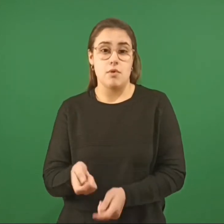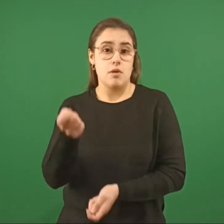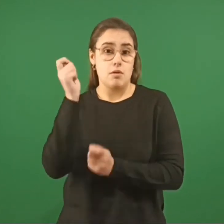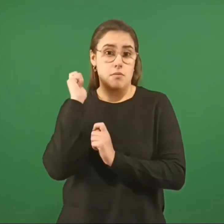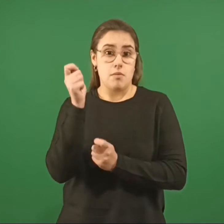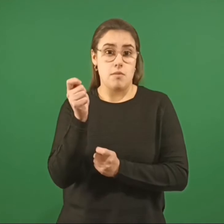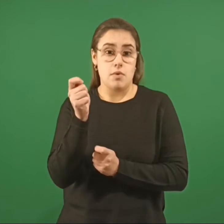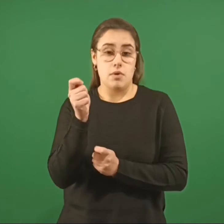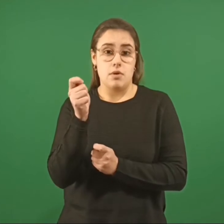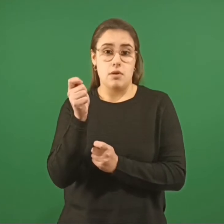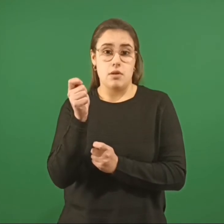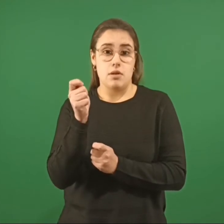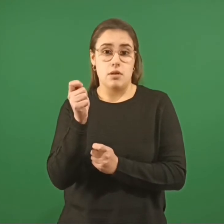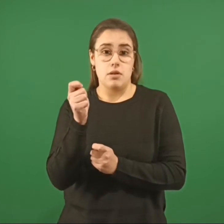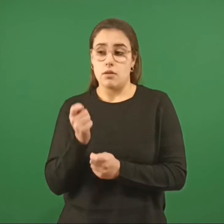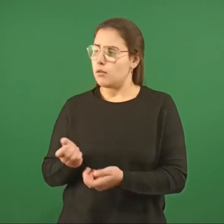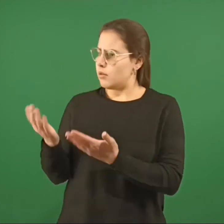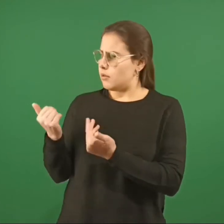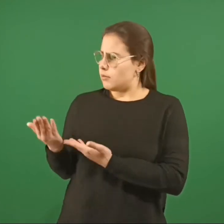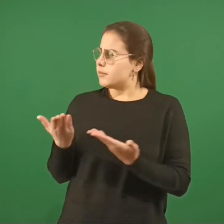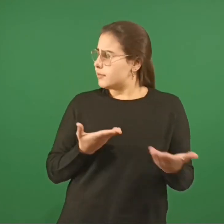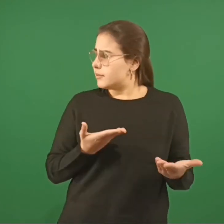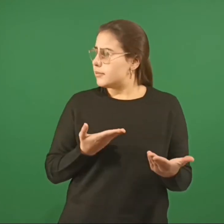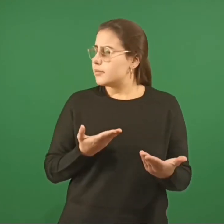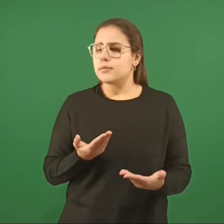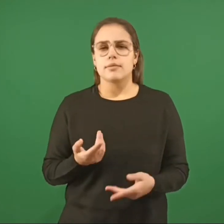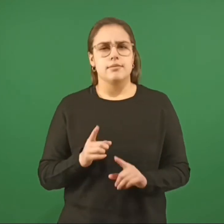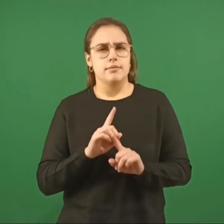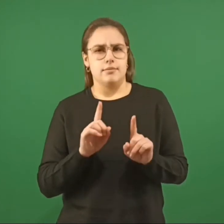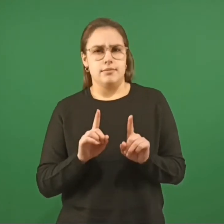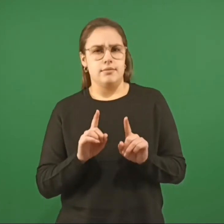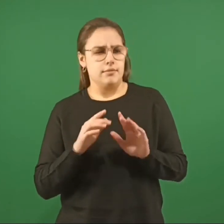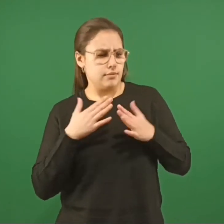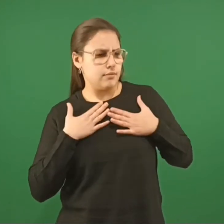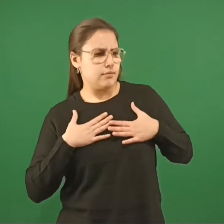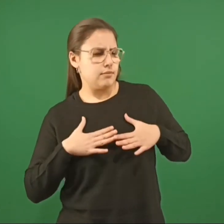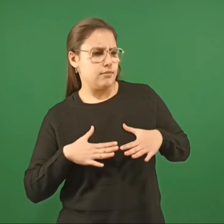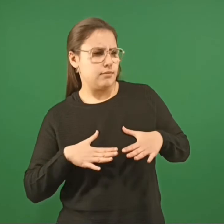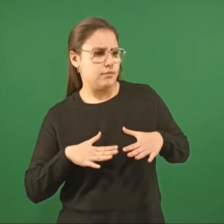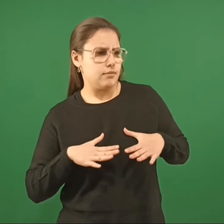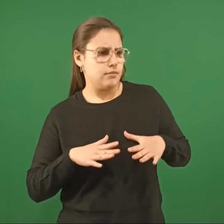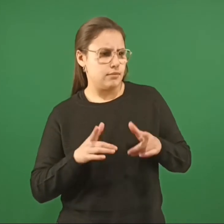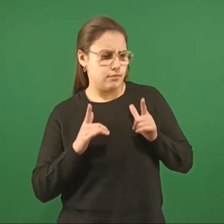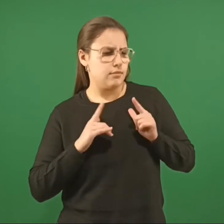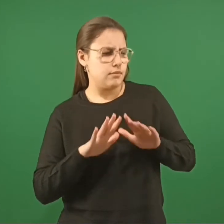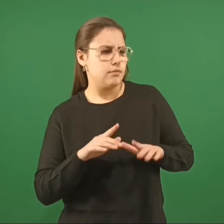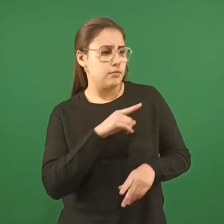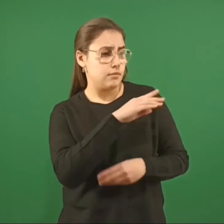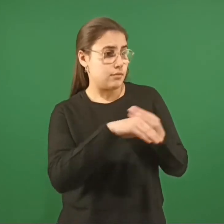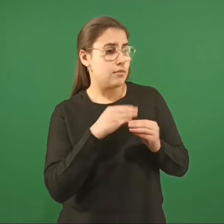pasar, pero prefiere esperar afuera para no despertar a la mujer y los gurises Al rato ya están subidos en la camioneta La caja cargada con